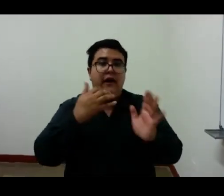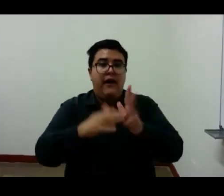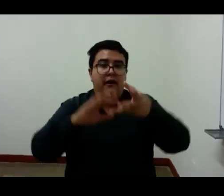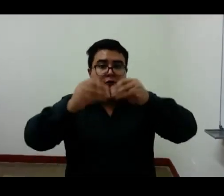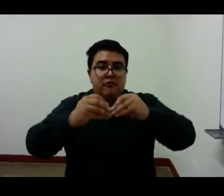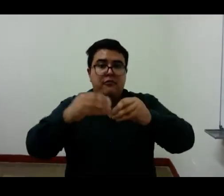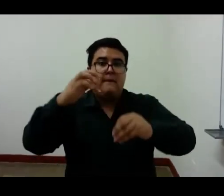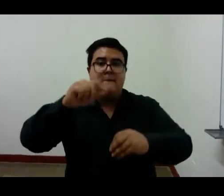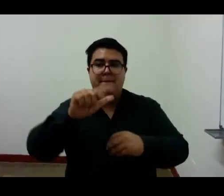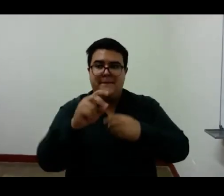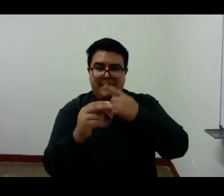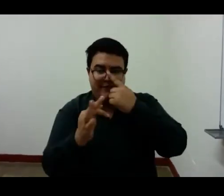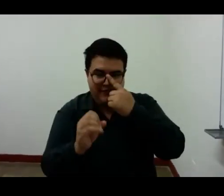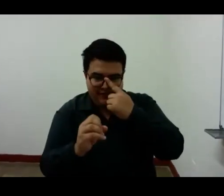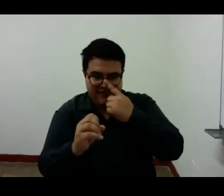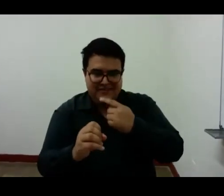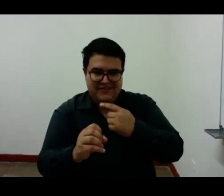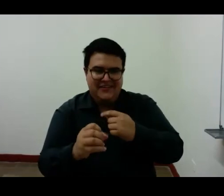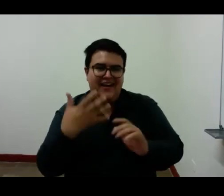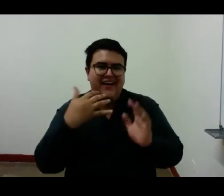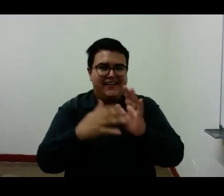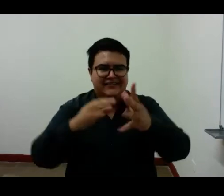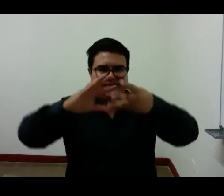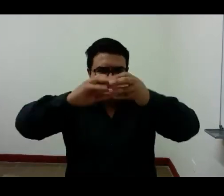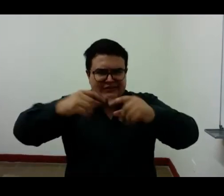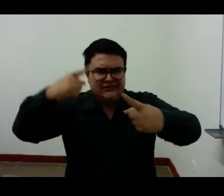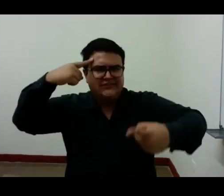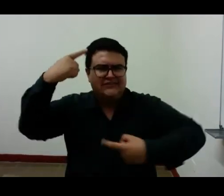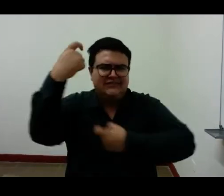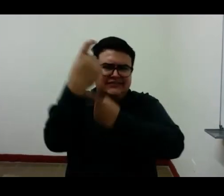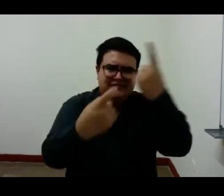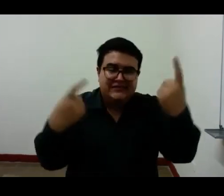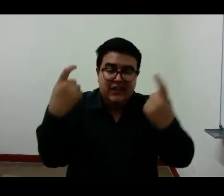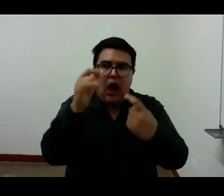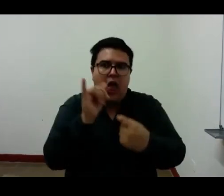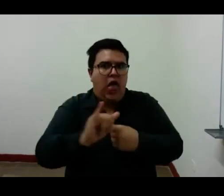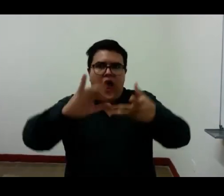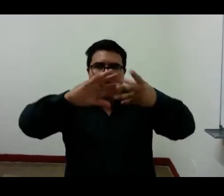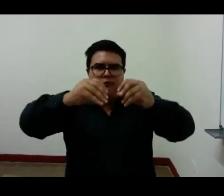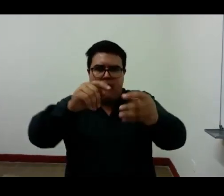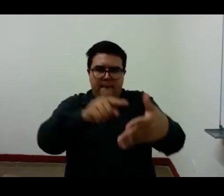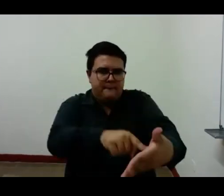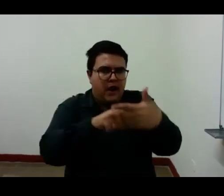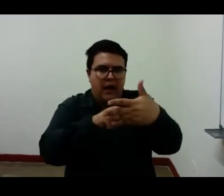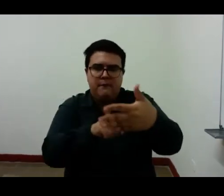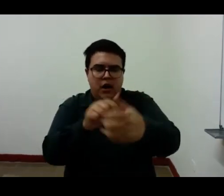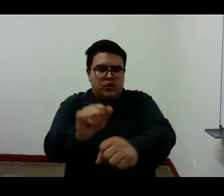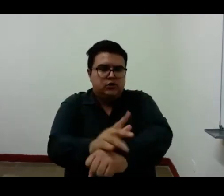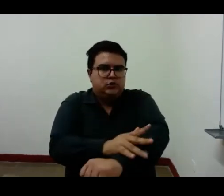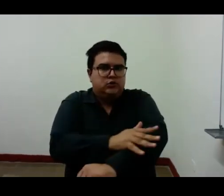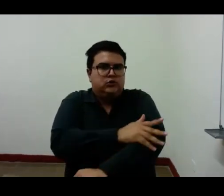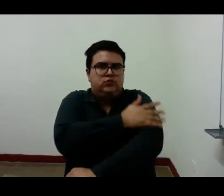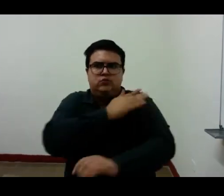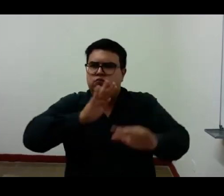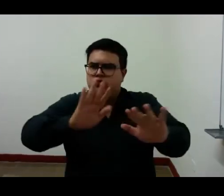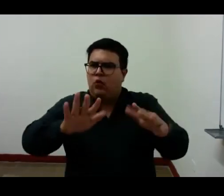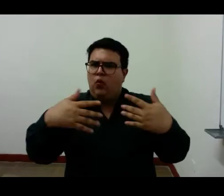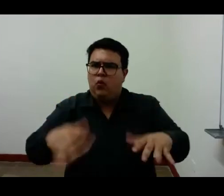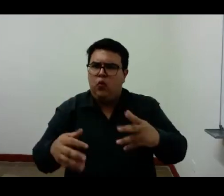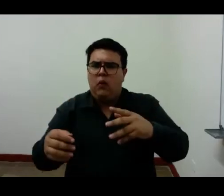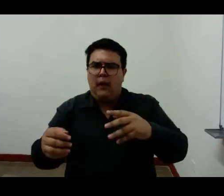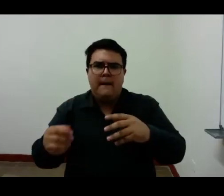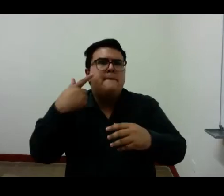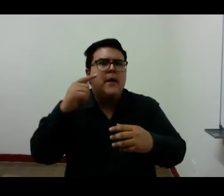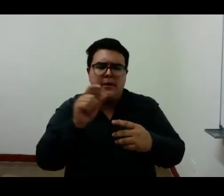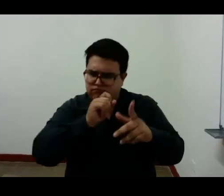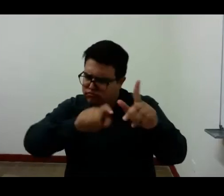son figuras que sienten y se piensan a sí mismos son un vaivén entre preguntas